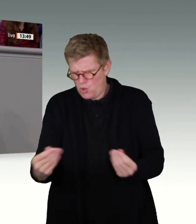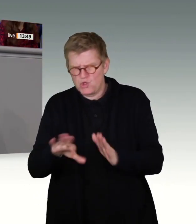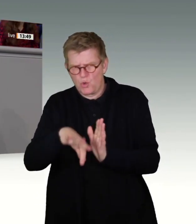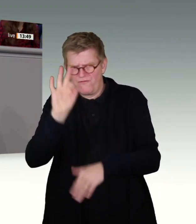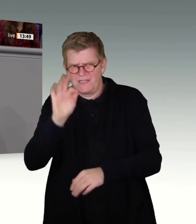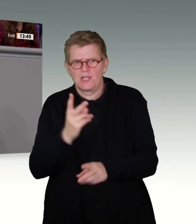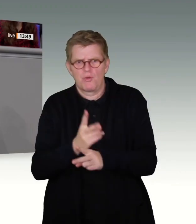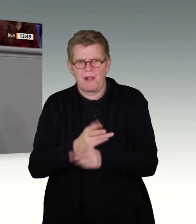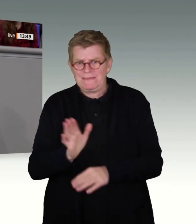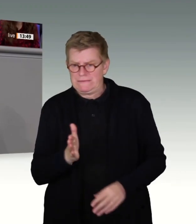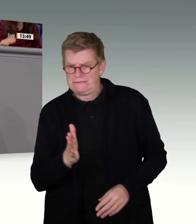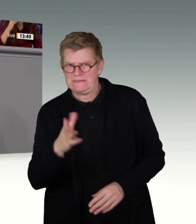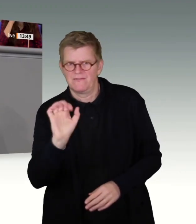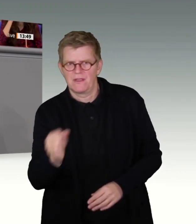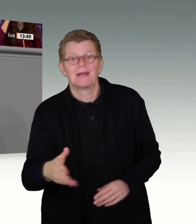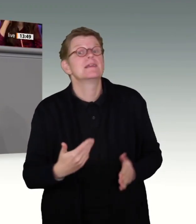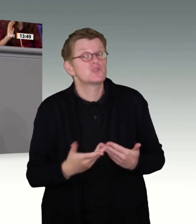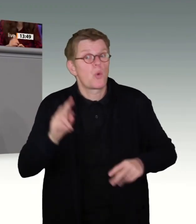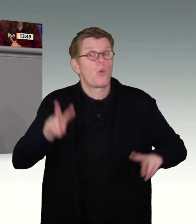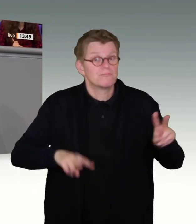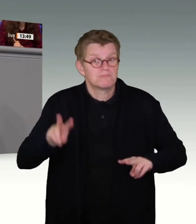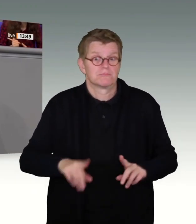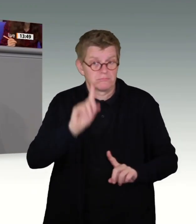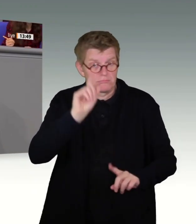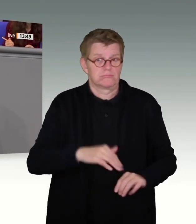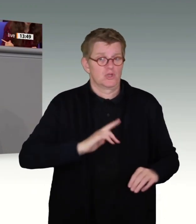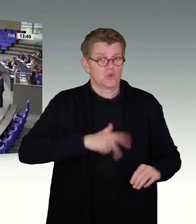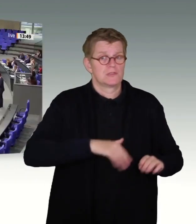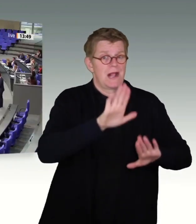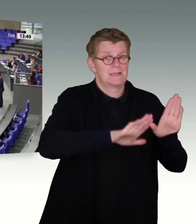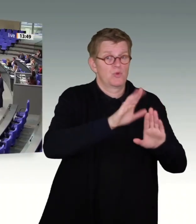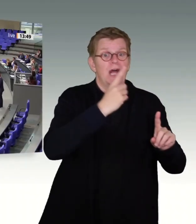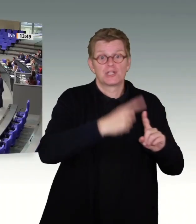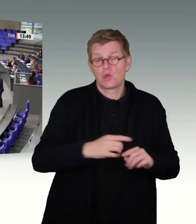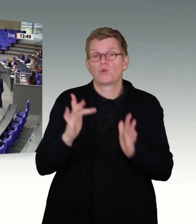ist der Unterschied zwischen sozialdemokratischer und christdemokratischer Innenpolitik, meine Damen und Herren.